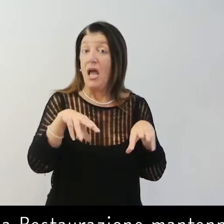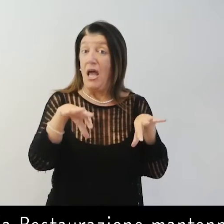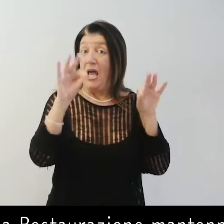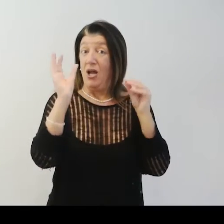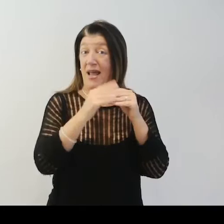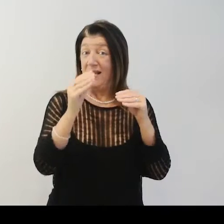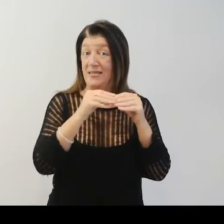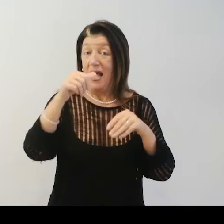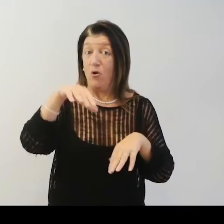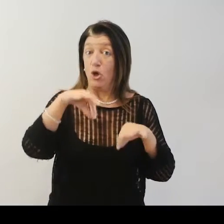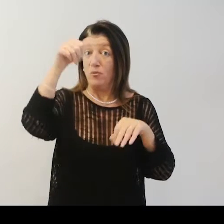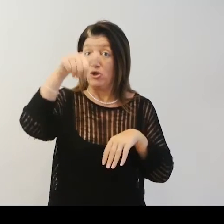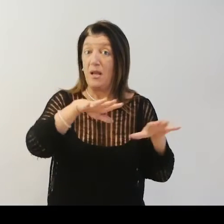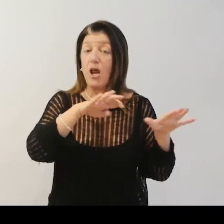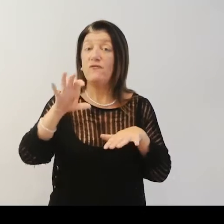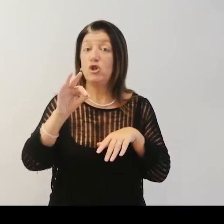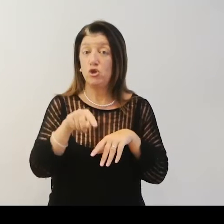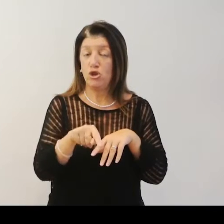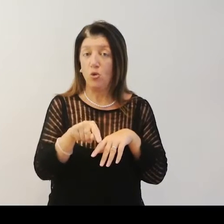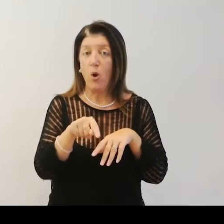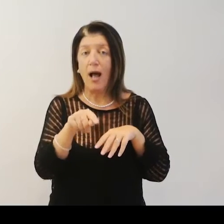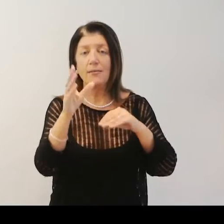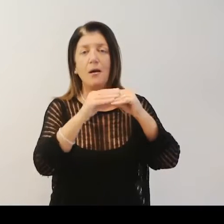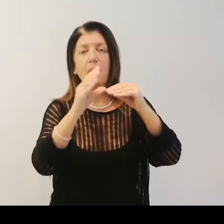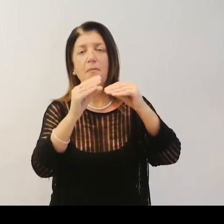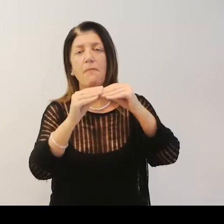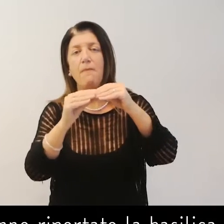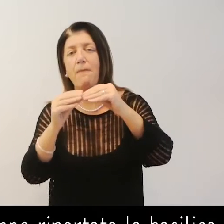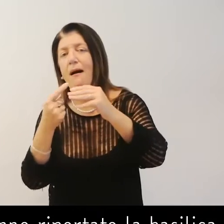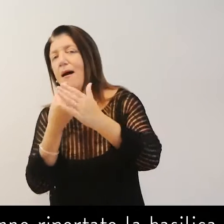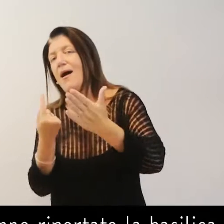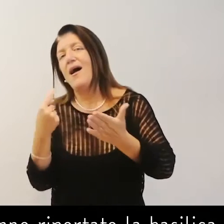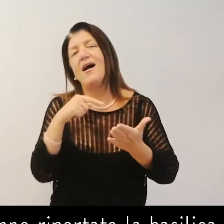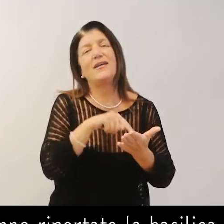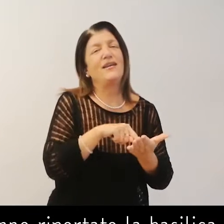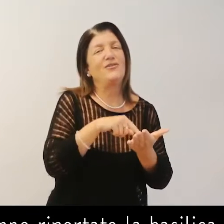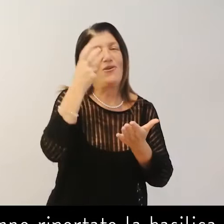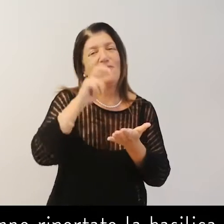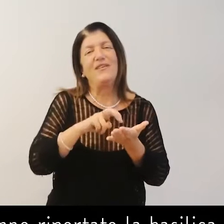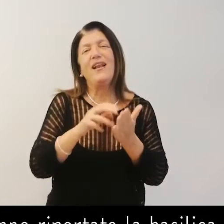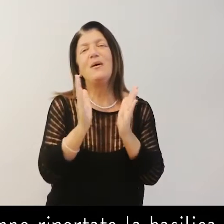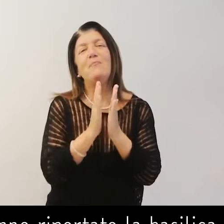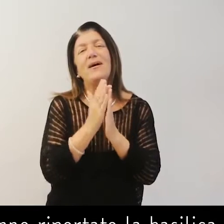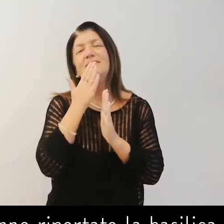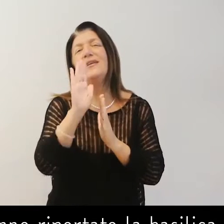I restauri, iniziati nel 1950, hanno riportato la basilica al suo aspetto